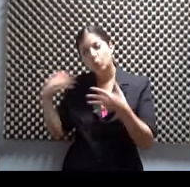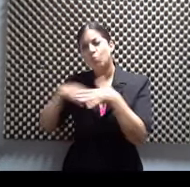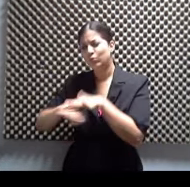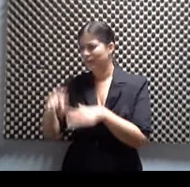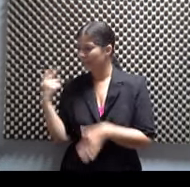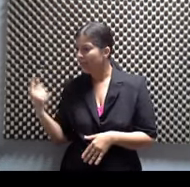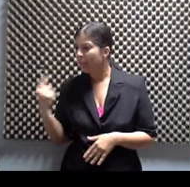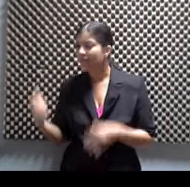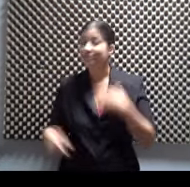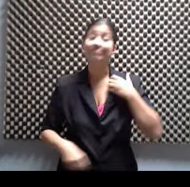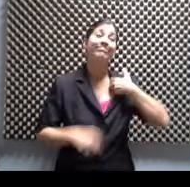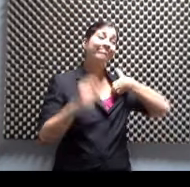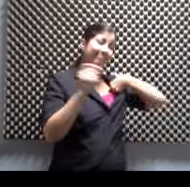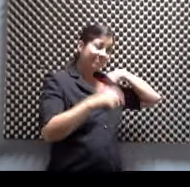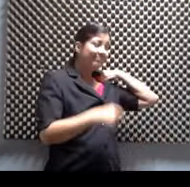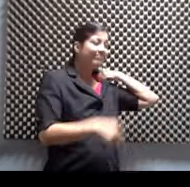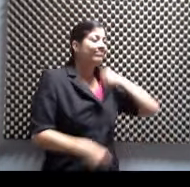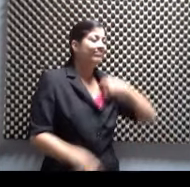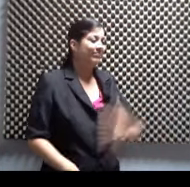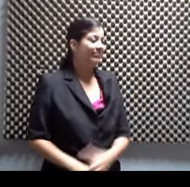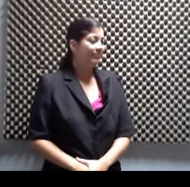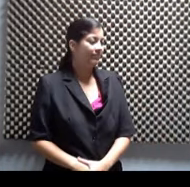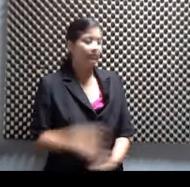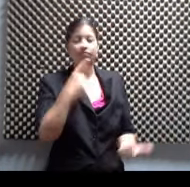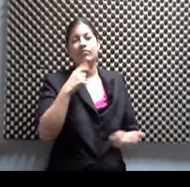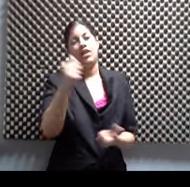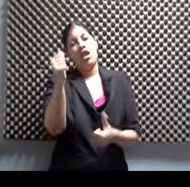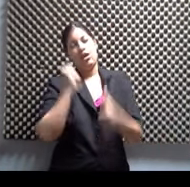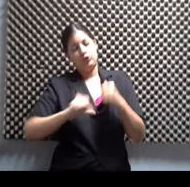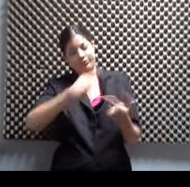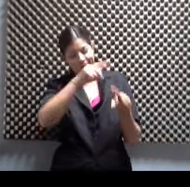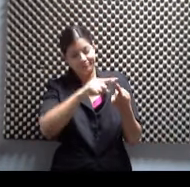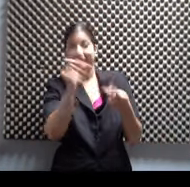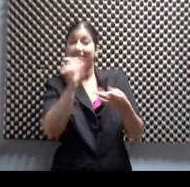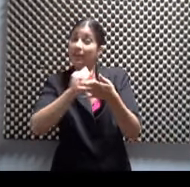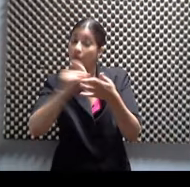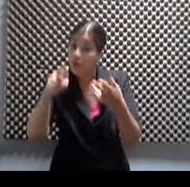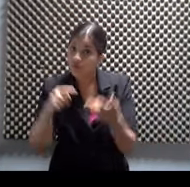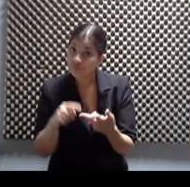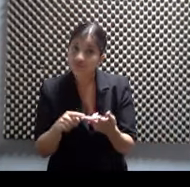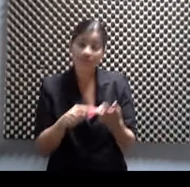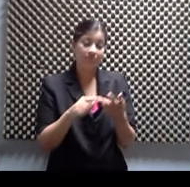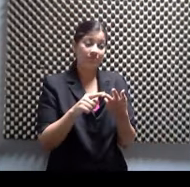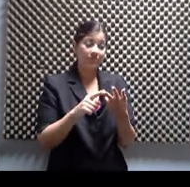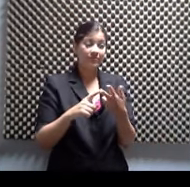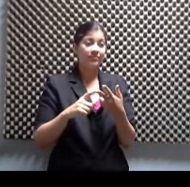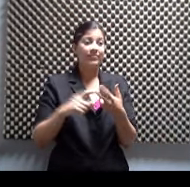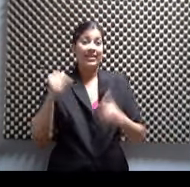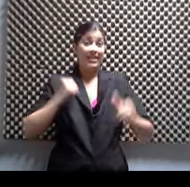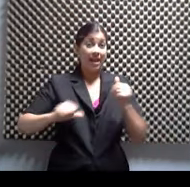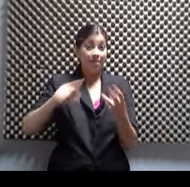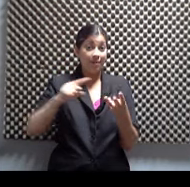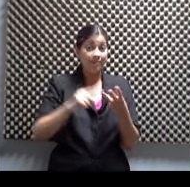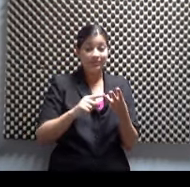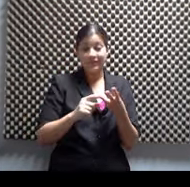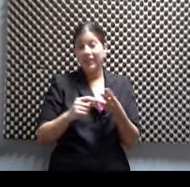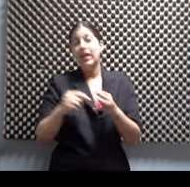Demasiada vez. Yo creo que sí tienes todas las Porque él es actor. Él es escritor. Pero también es dramaturgo. Pero también es locutor. Pero también es director.